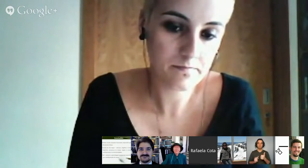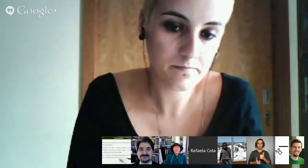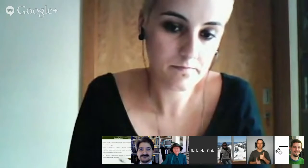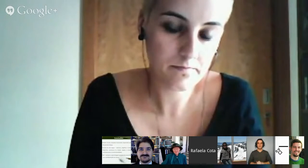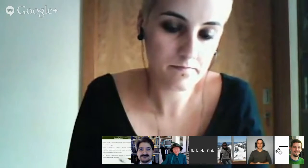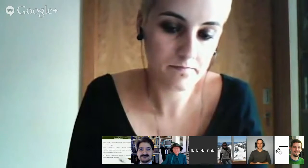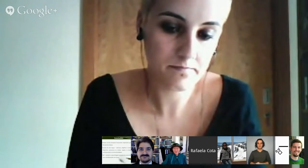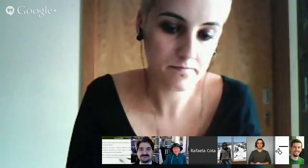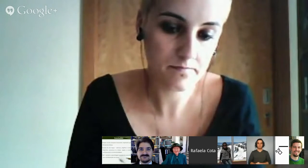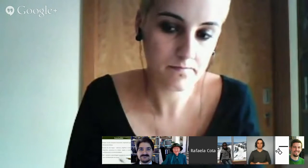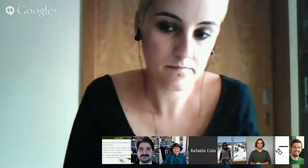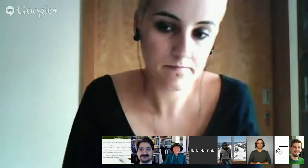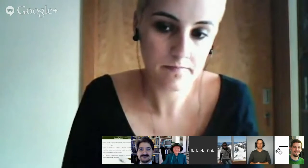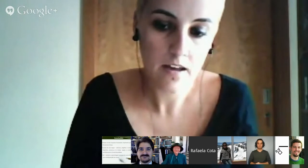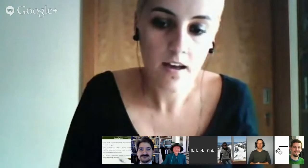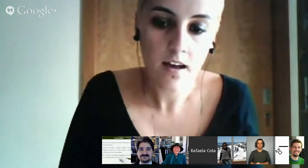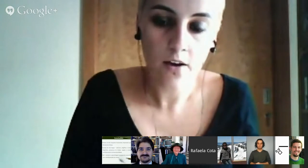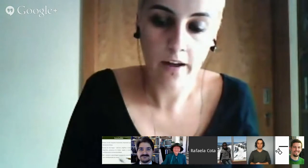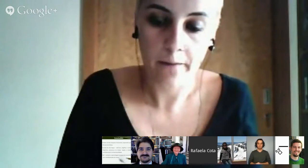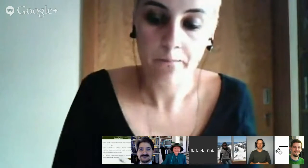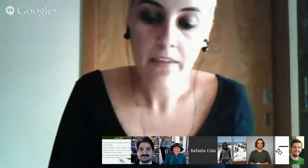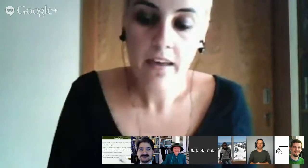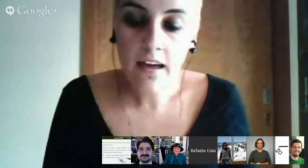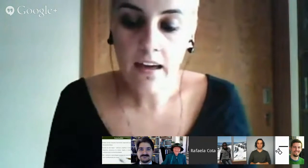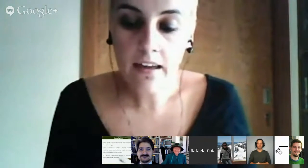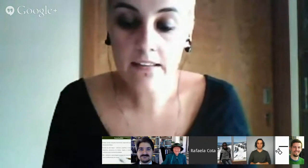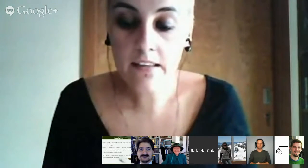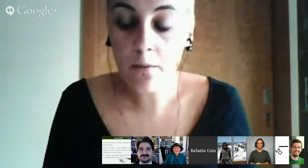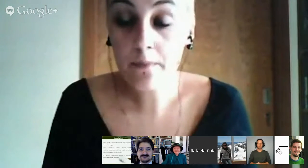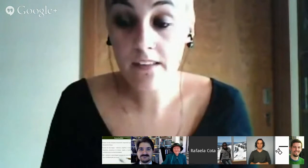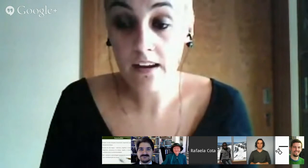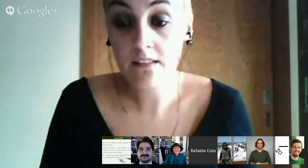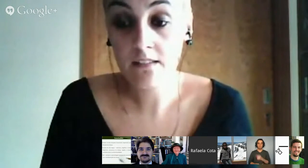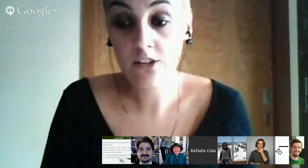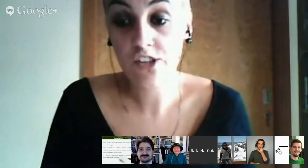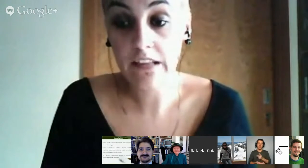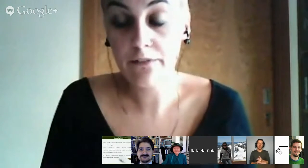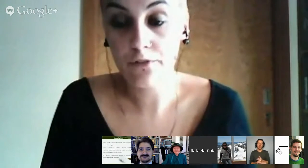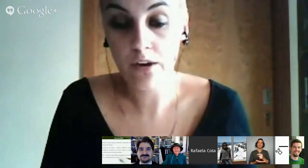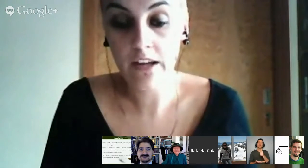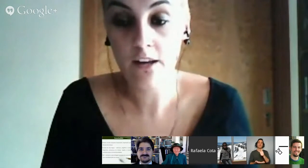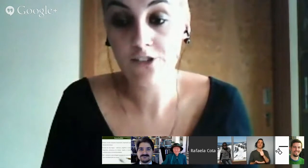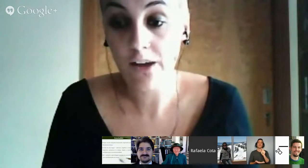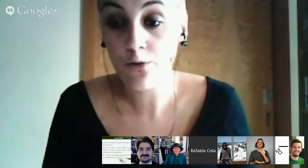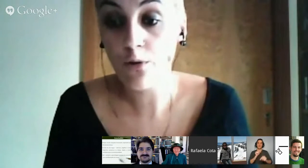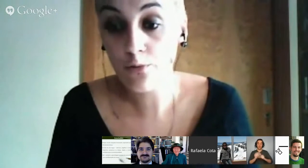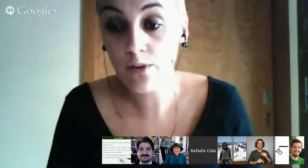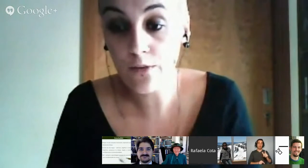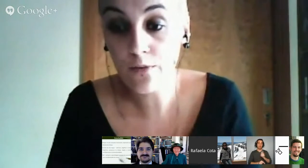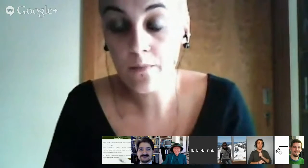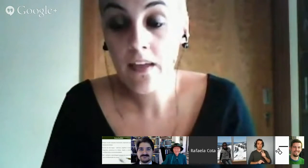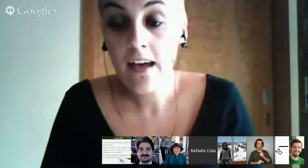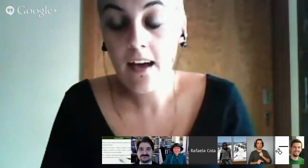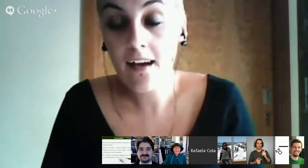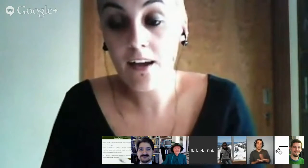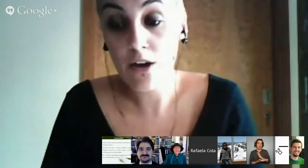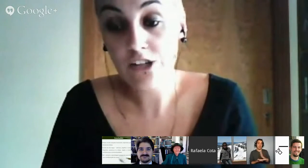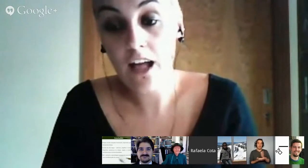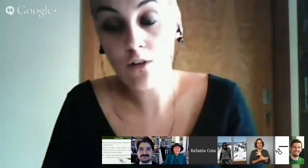we're back ok e então apesar deste livro ainda não está concluído eu acho que há